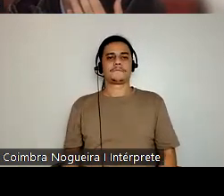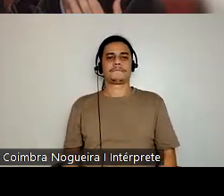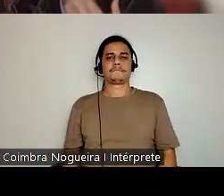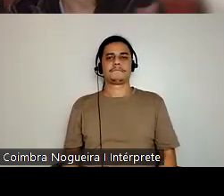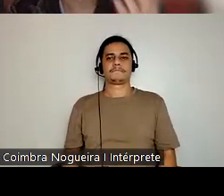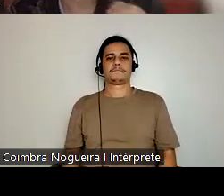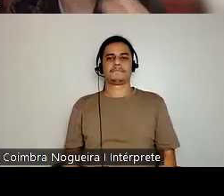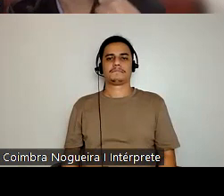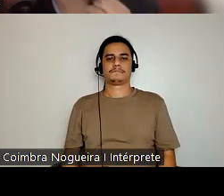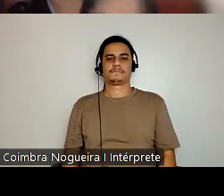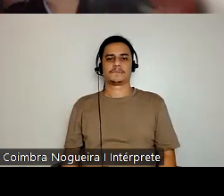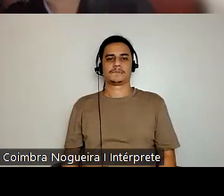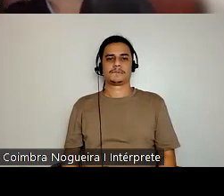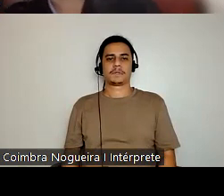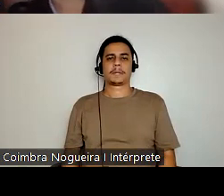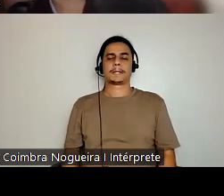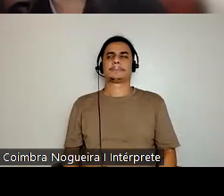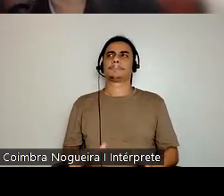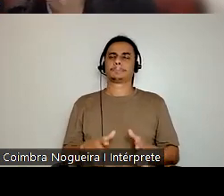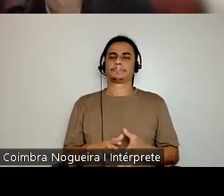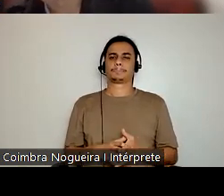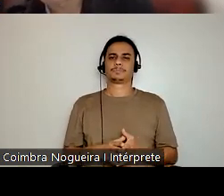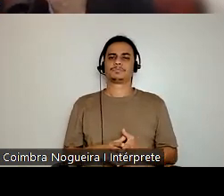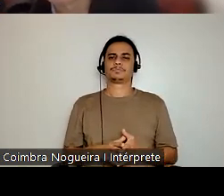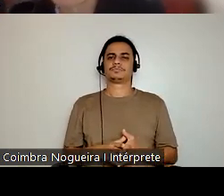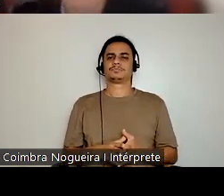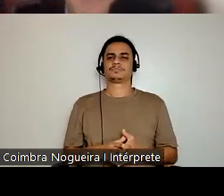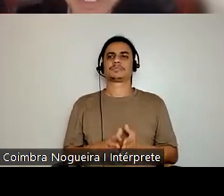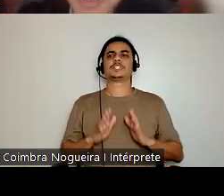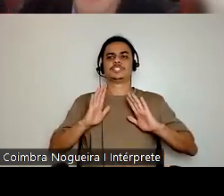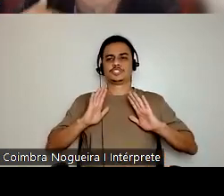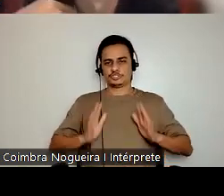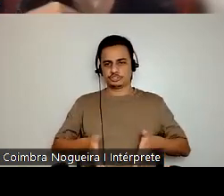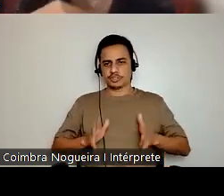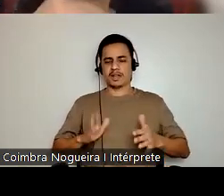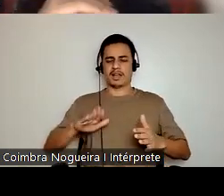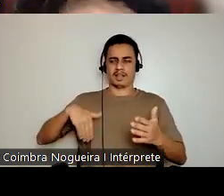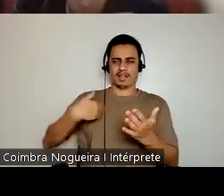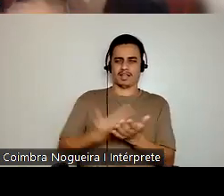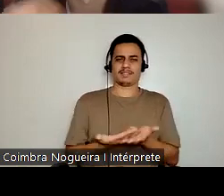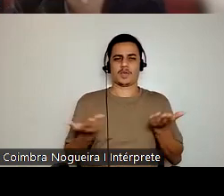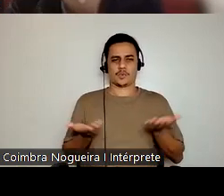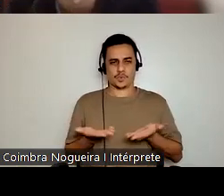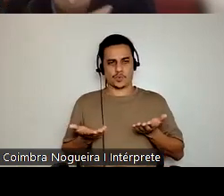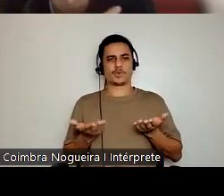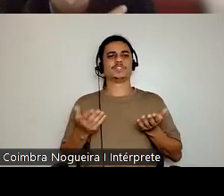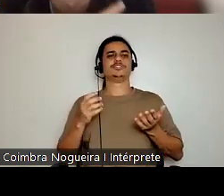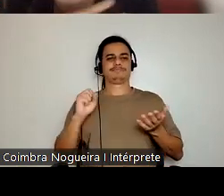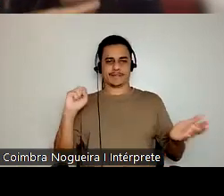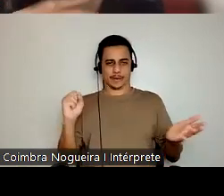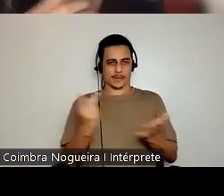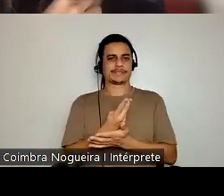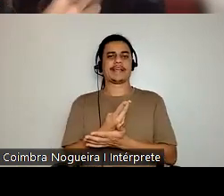embora tenha existido e persistido até os dias de hoje essa situação como eternos